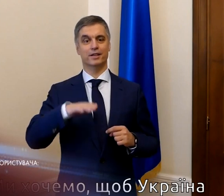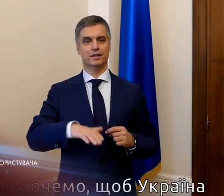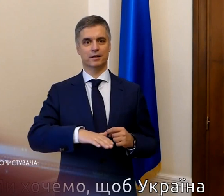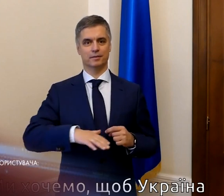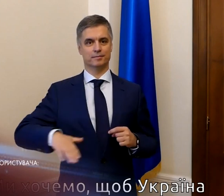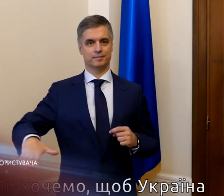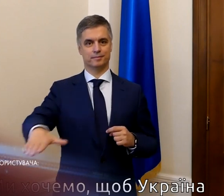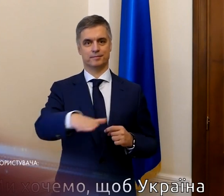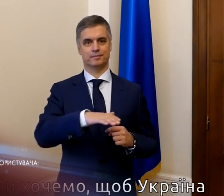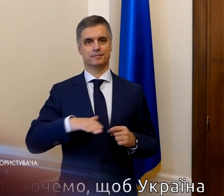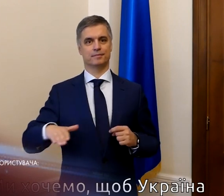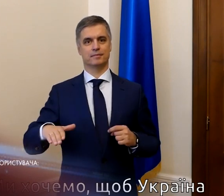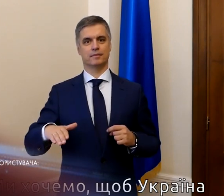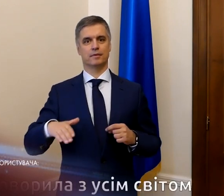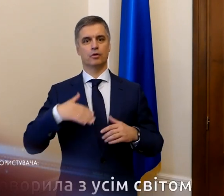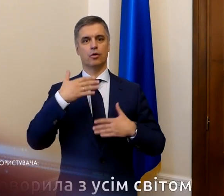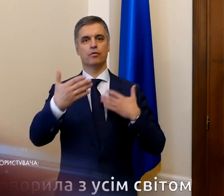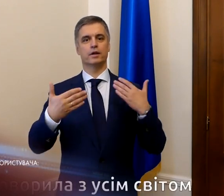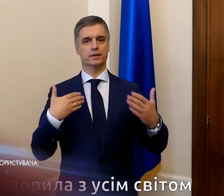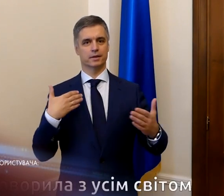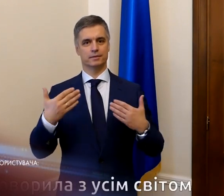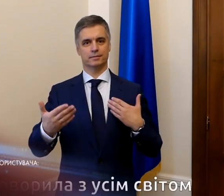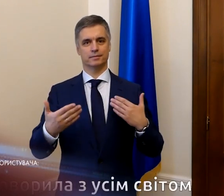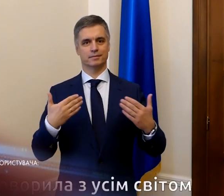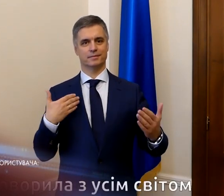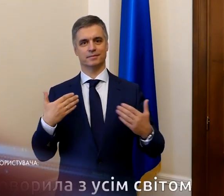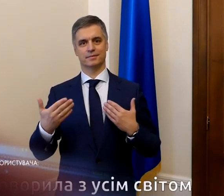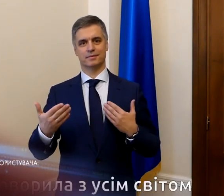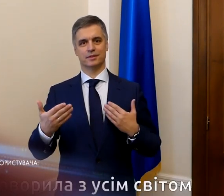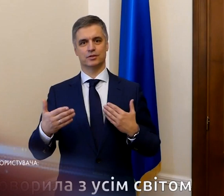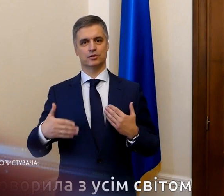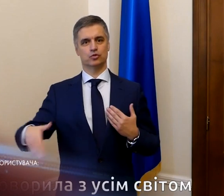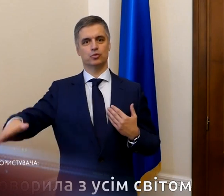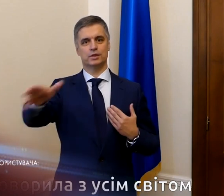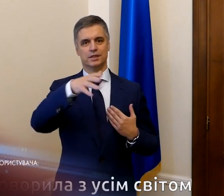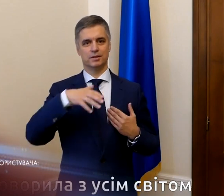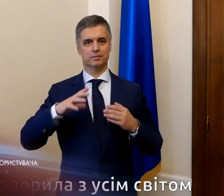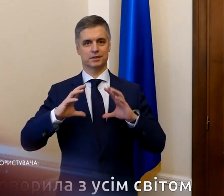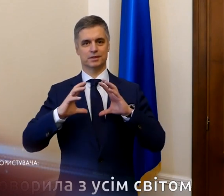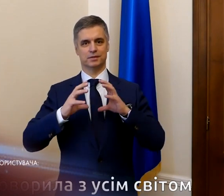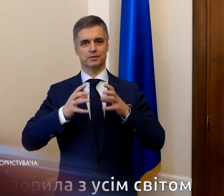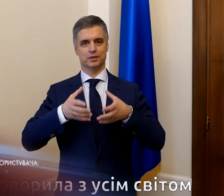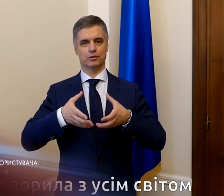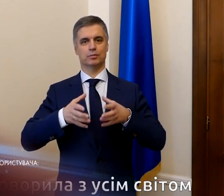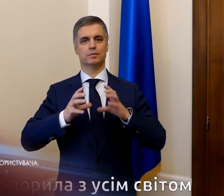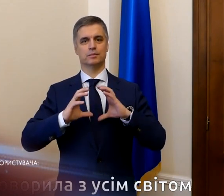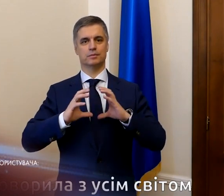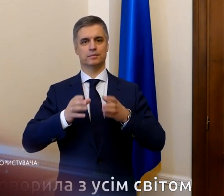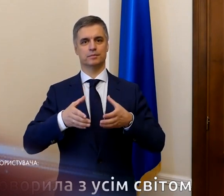29 вересня. А журналісти 9 каналу готують сюжет про долю осередку Українського товариства глухих